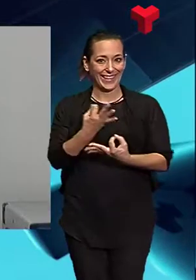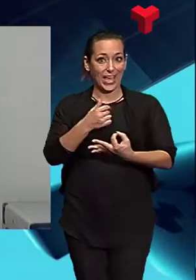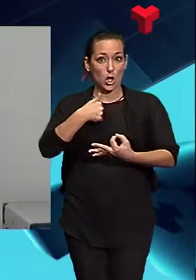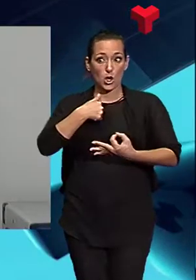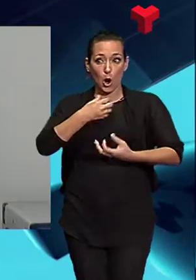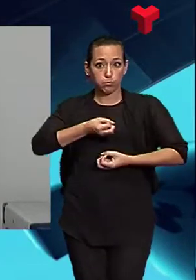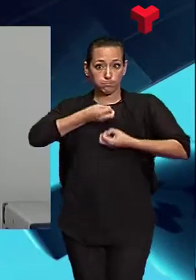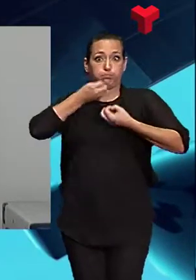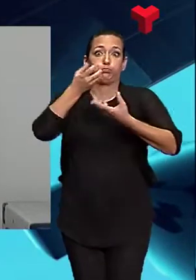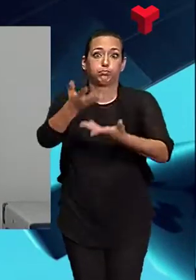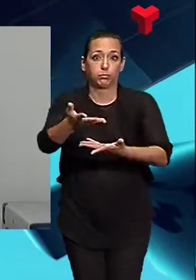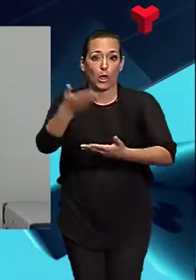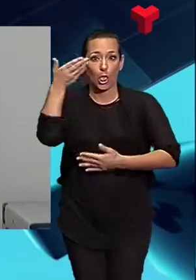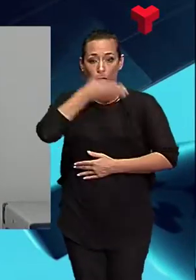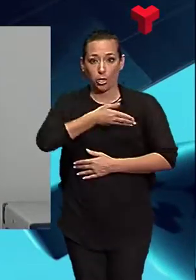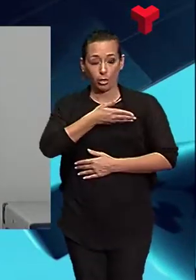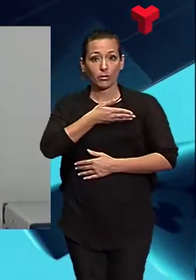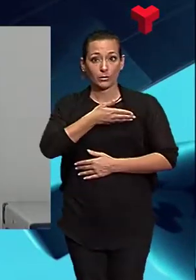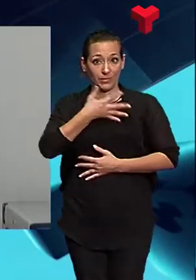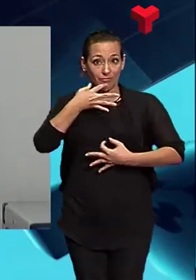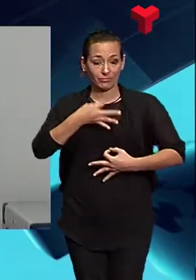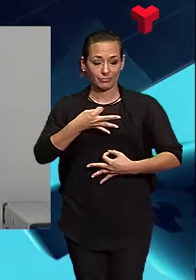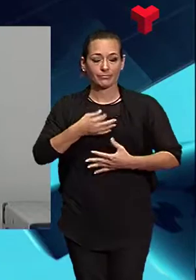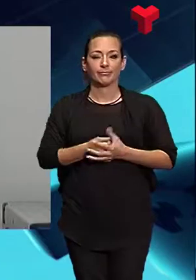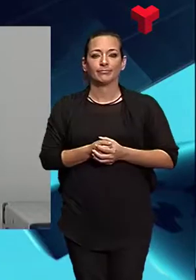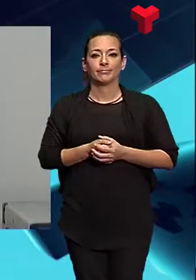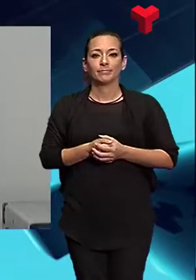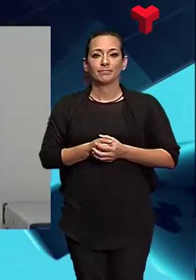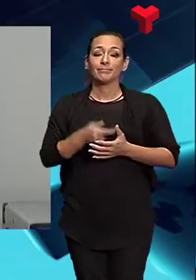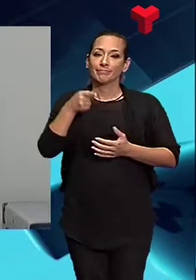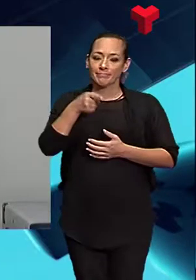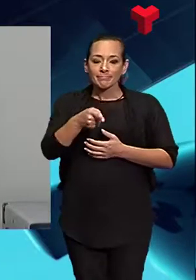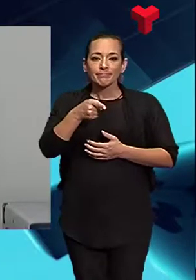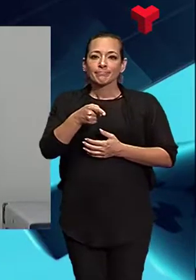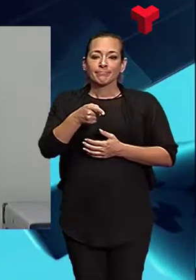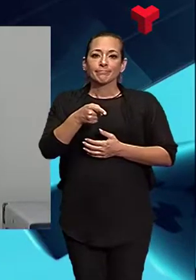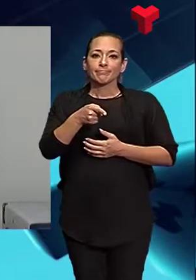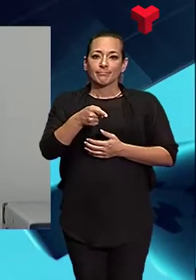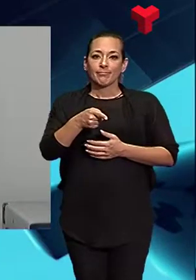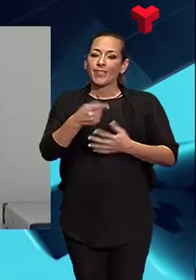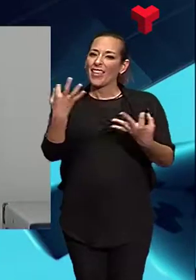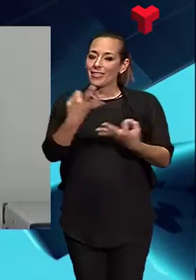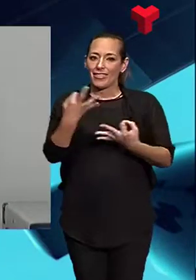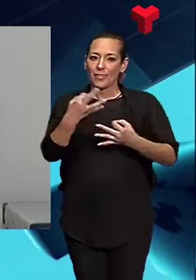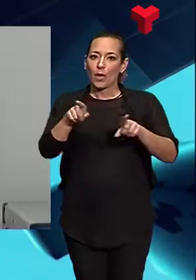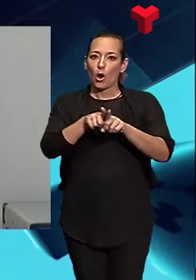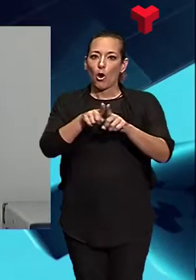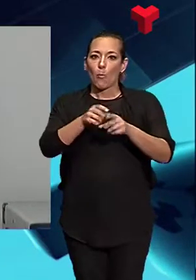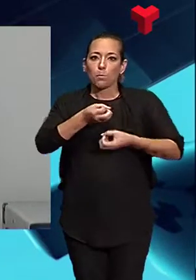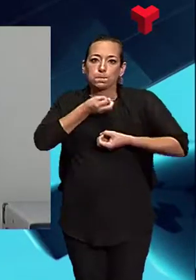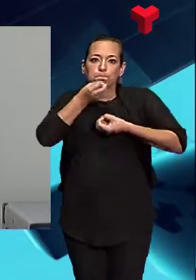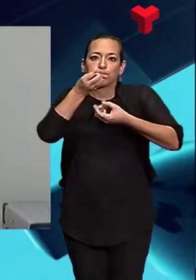sense adonar-nos cap a altres persones. I aquí està el tema de trencar aquesta transmissió